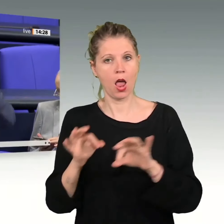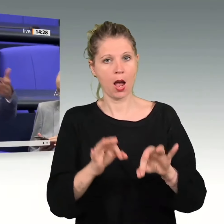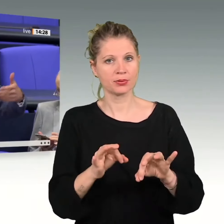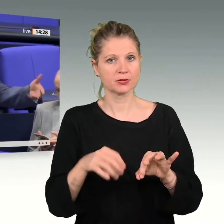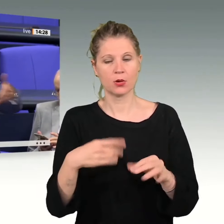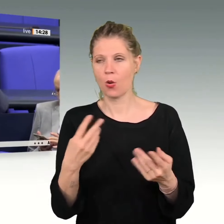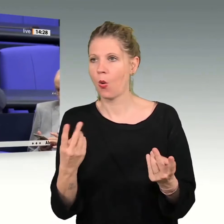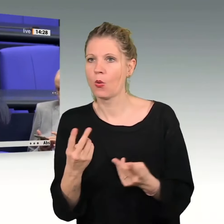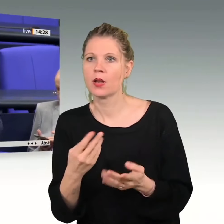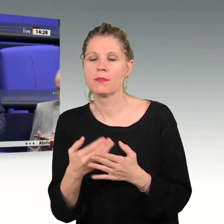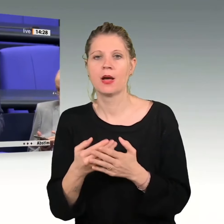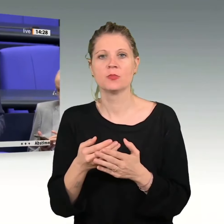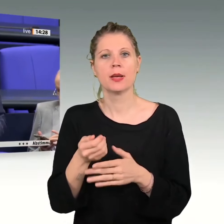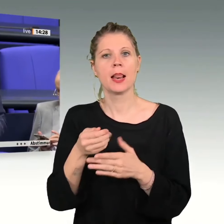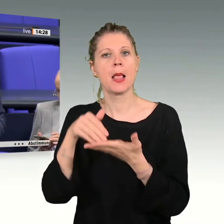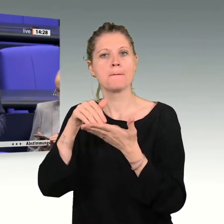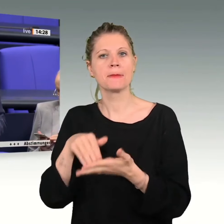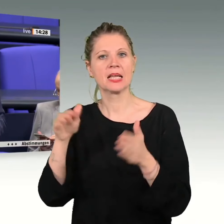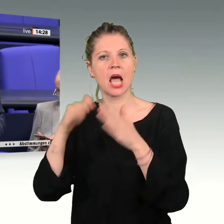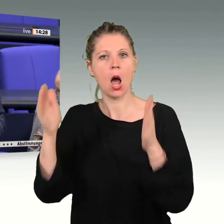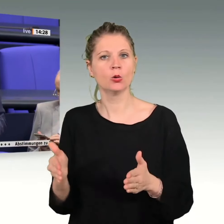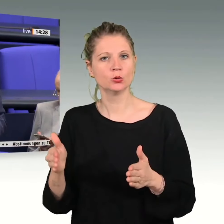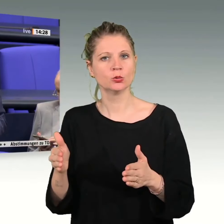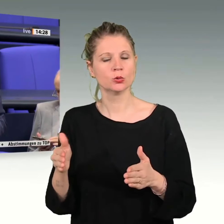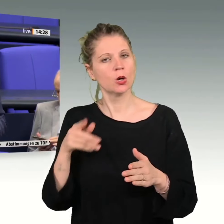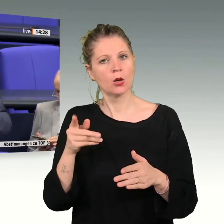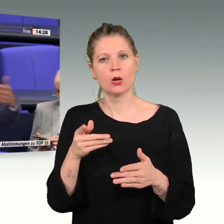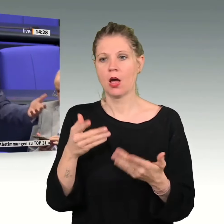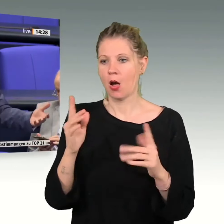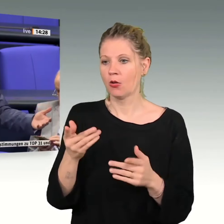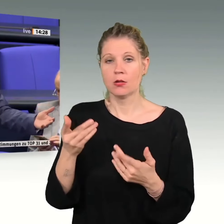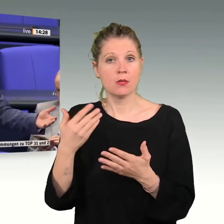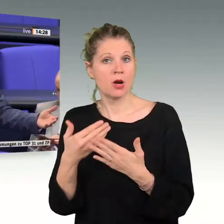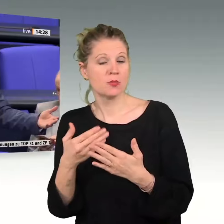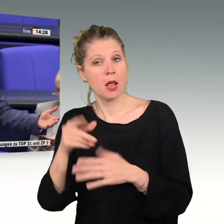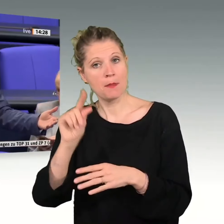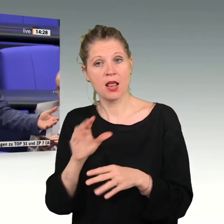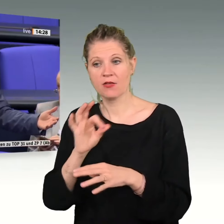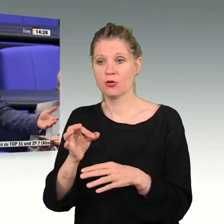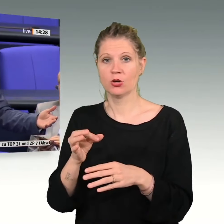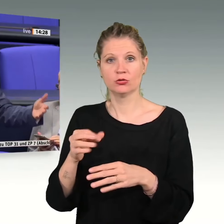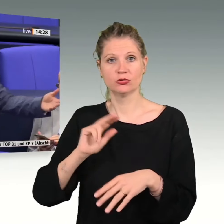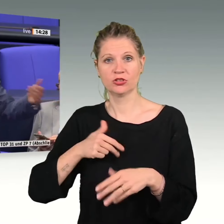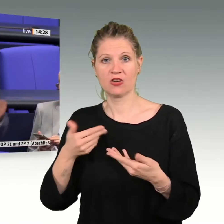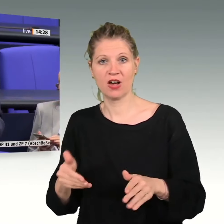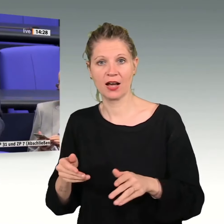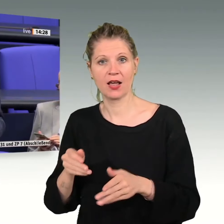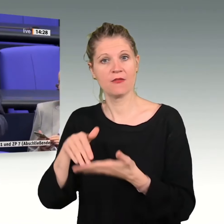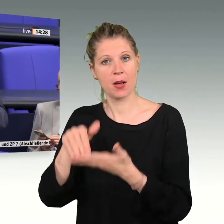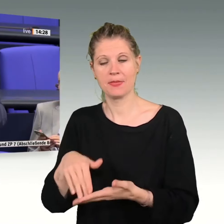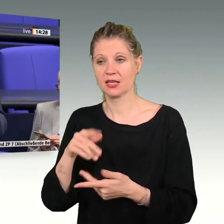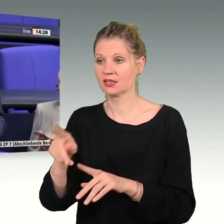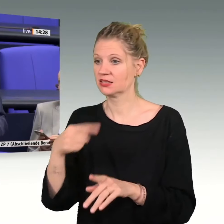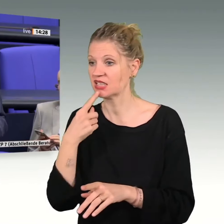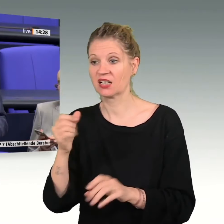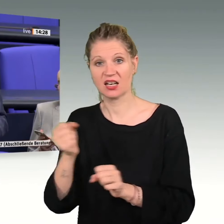Geschichte eines Miethauses, einer, der sogar sehr günstig an Sozialschwache vermietet hat, der gesagt hat, ich kann das nicht mehr tragen, ich muss das Haus dann verkaufen.